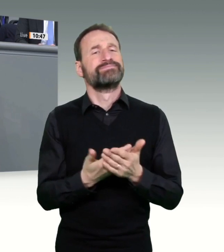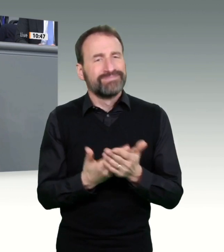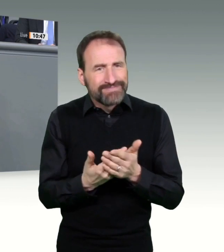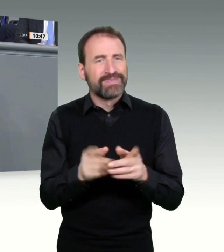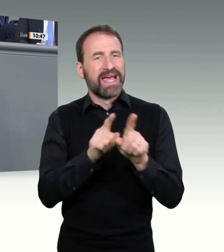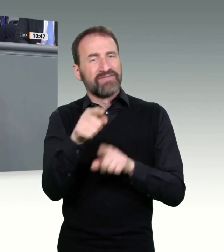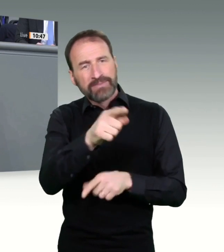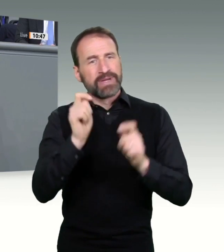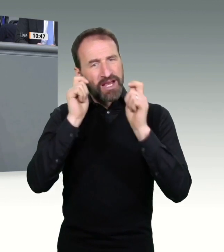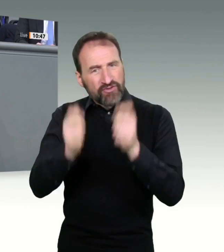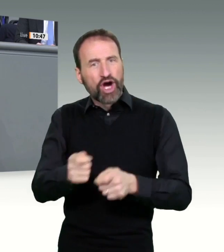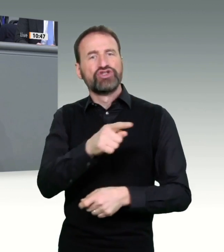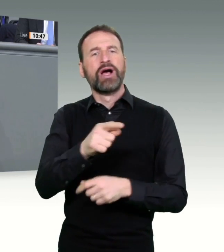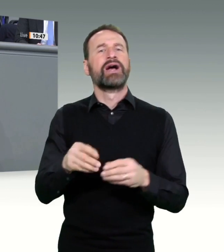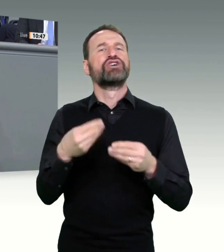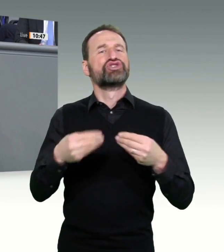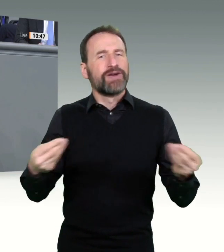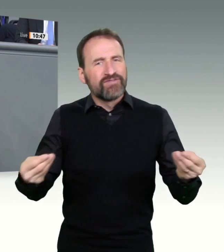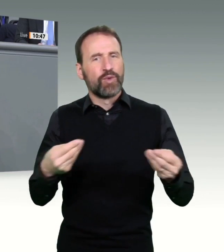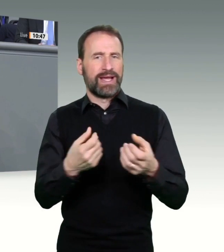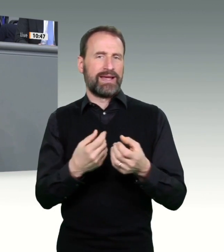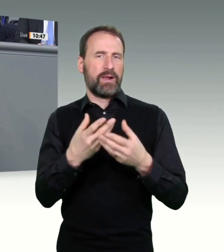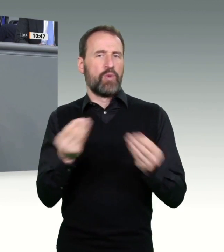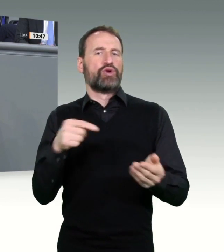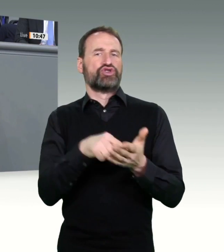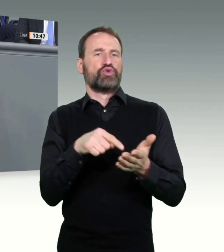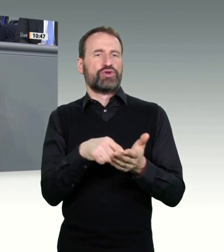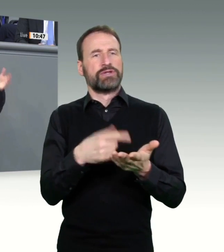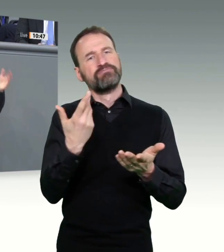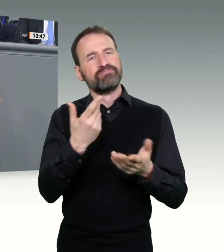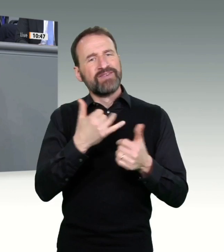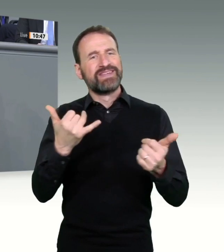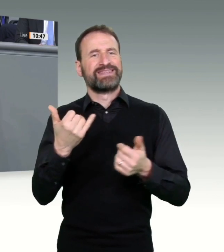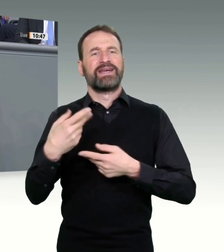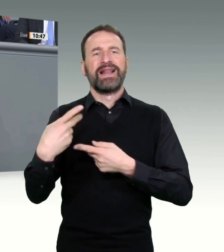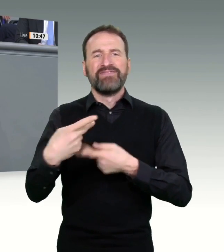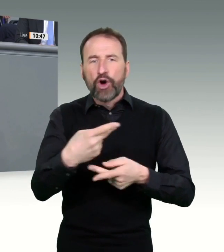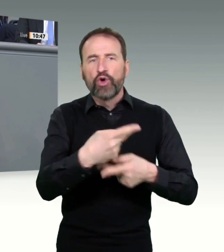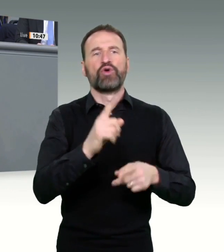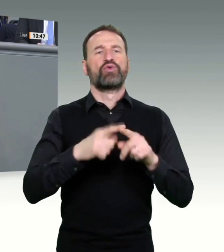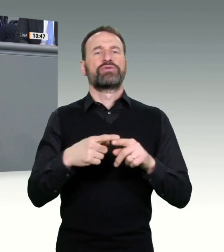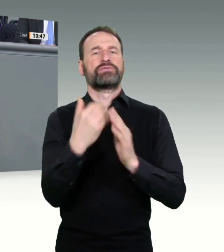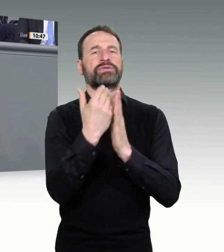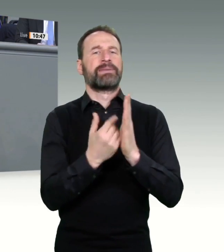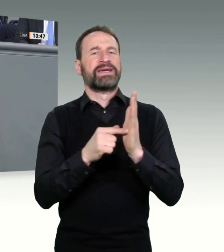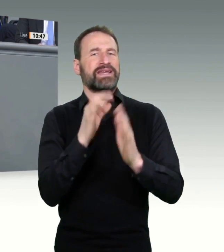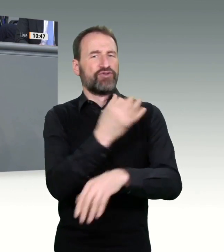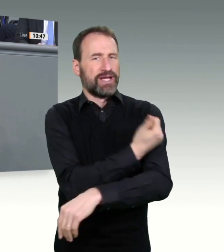Softwarelösungen erhalten. Aber der Antrag der FDP geht wie fast immer am Kern des Problems vorbei. Denn die